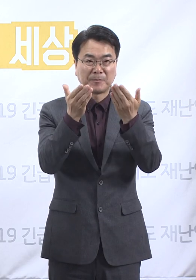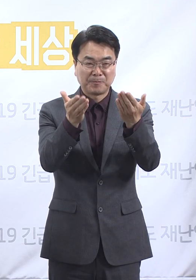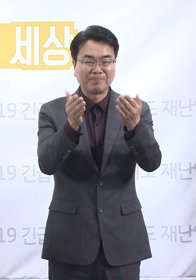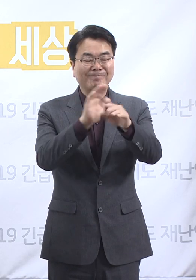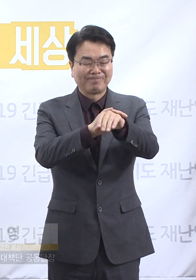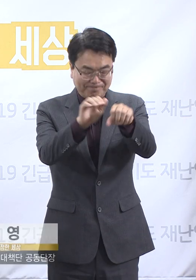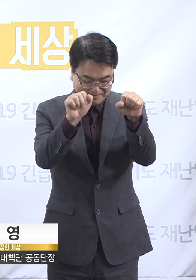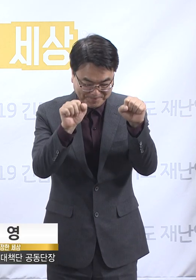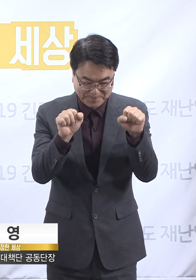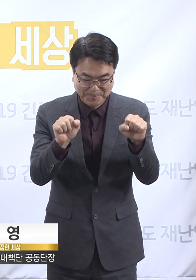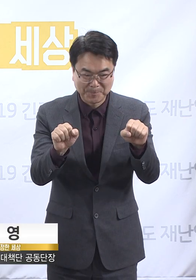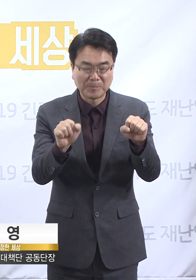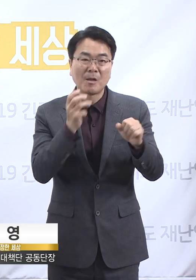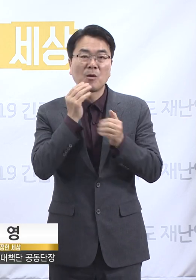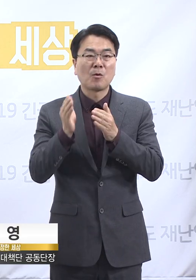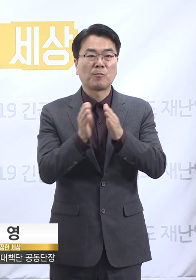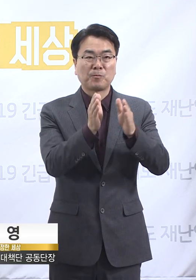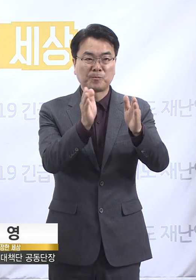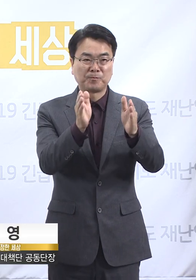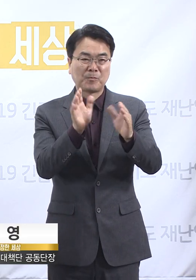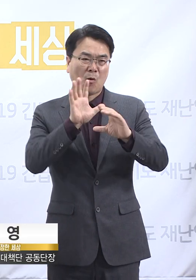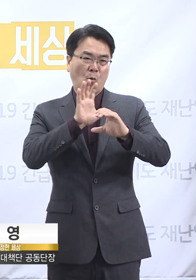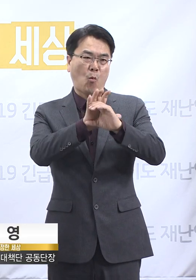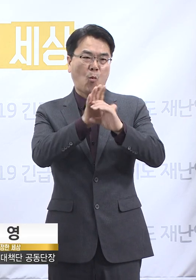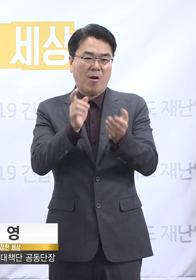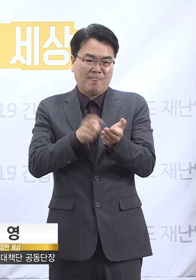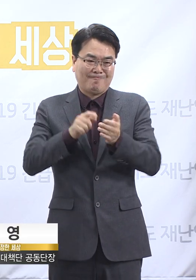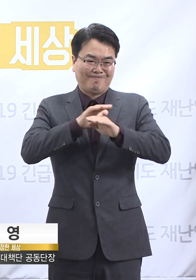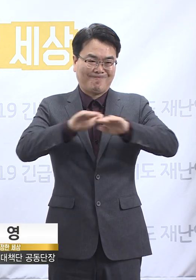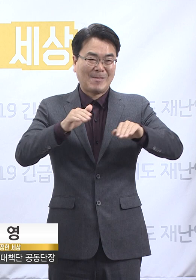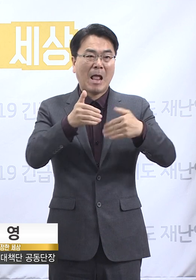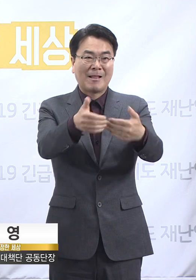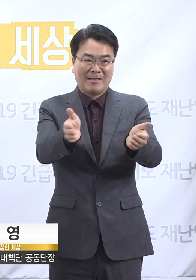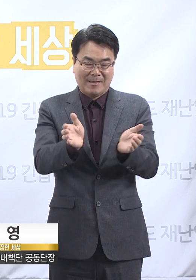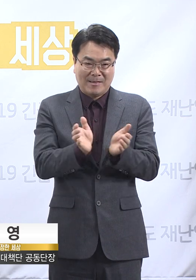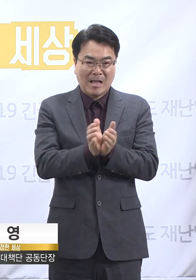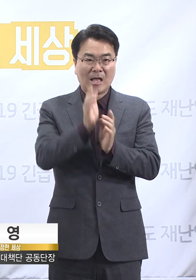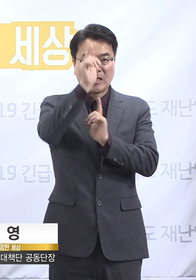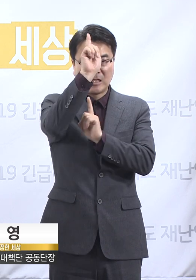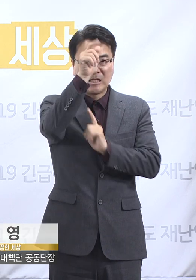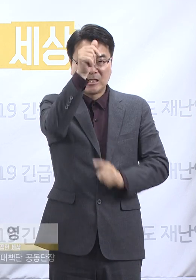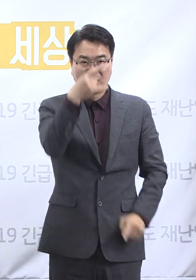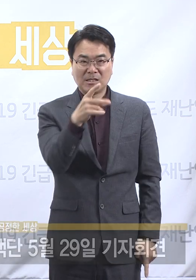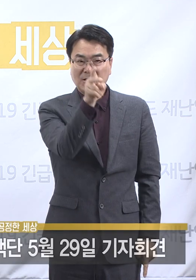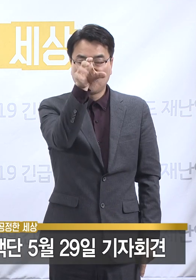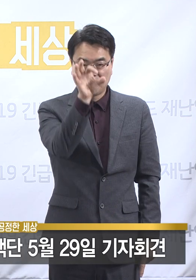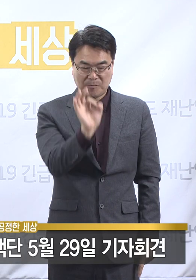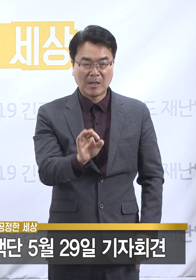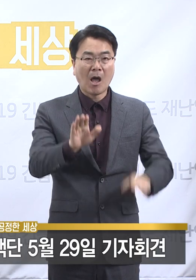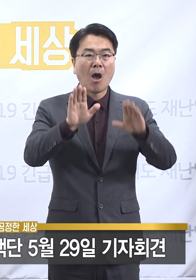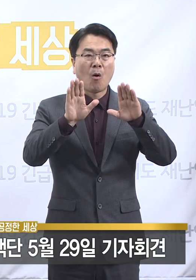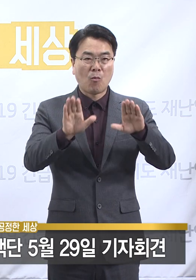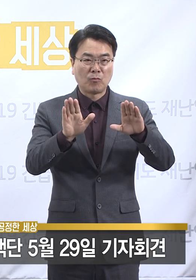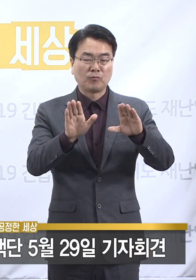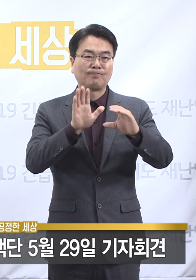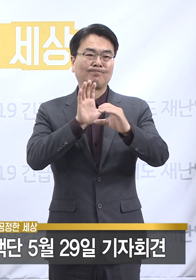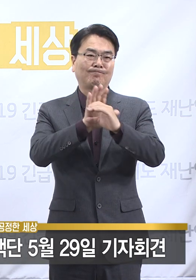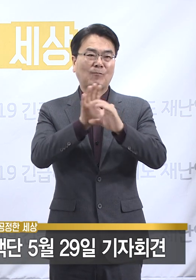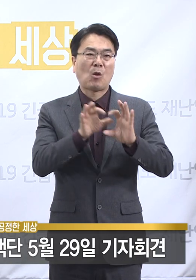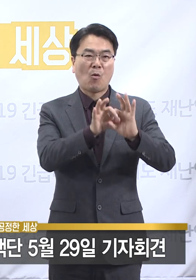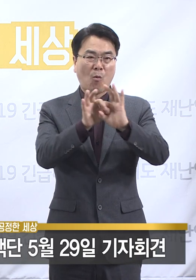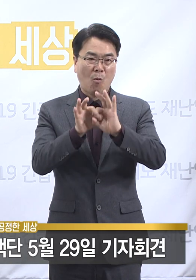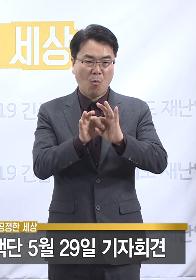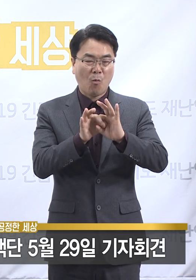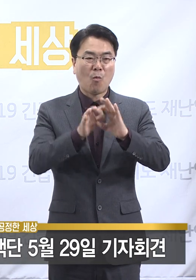안녕하십니까. 경기도 코로나19 긴급대책단 이희영입니다. 5월 29일 금요일 경기도 코로나19 대응 관련